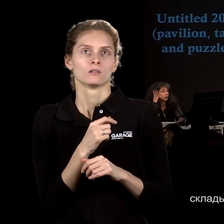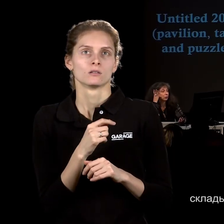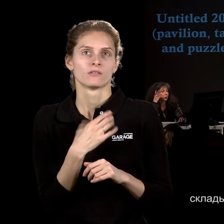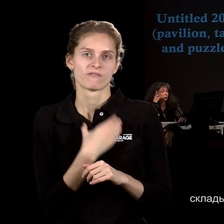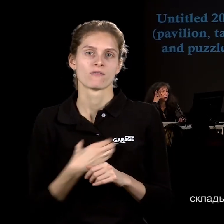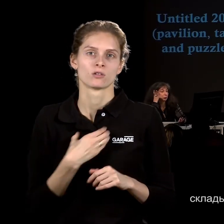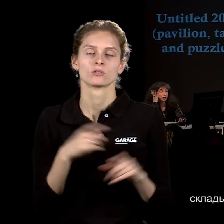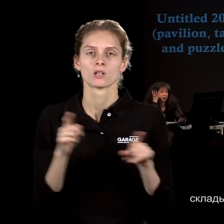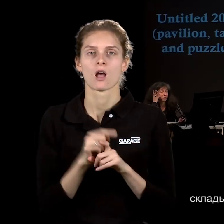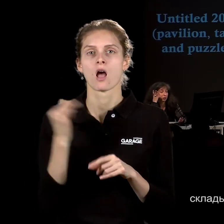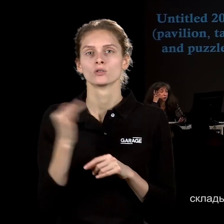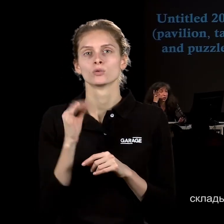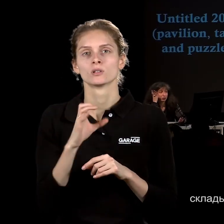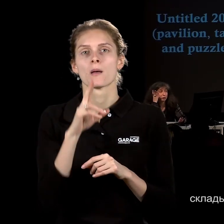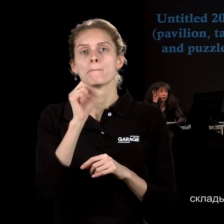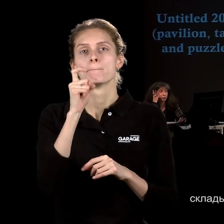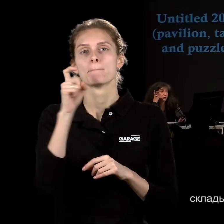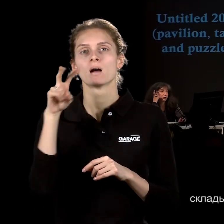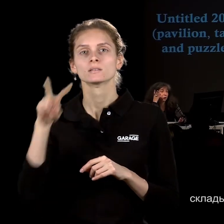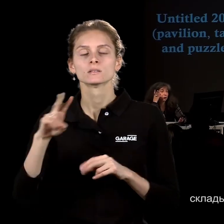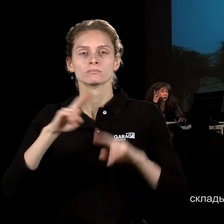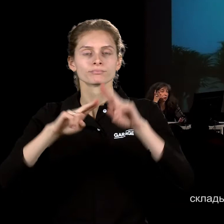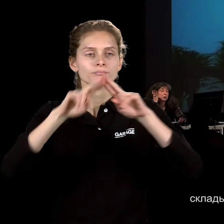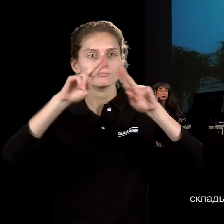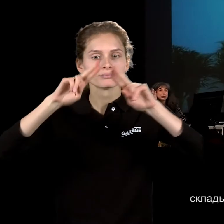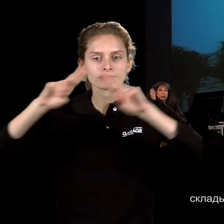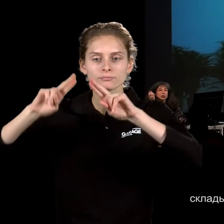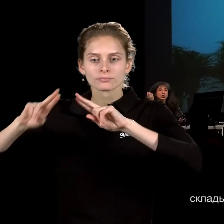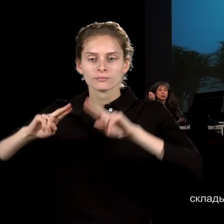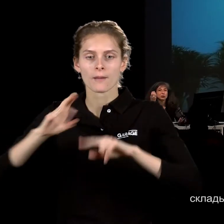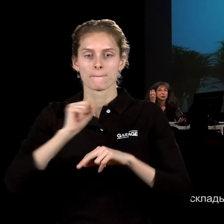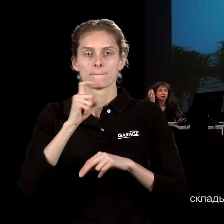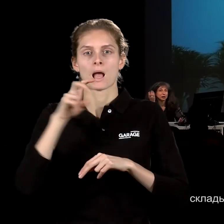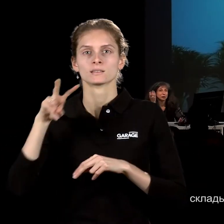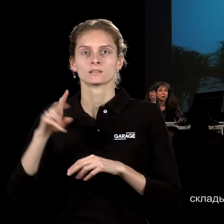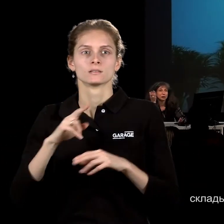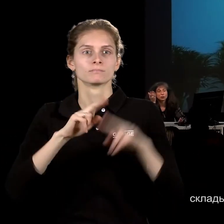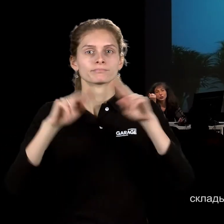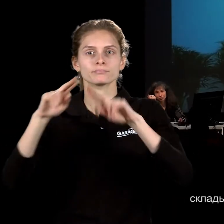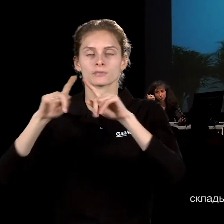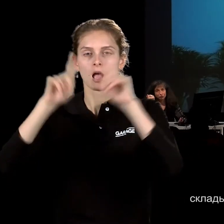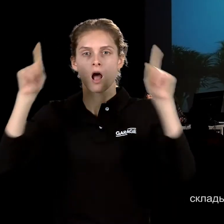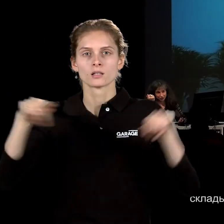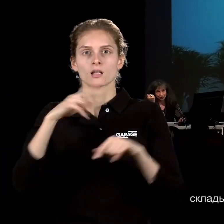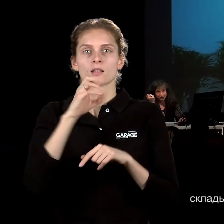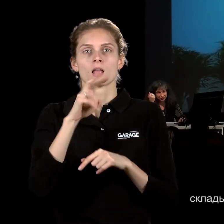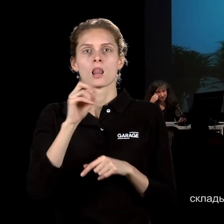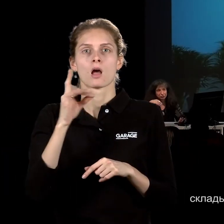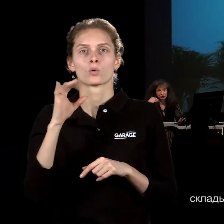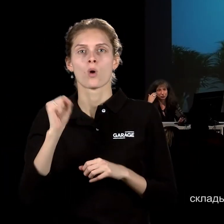Вот такая вот история с пазлами, с пазлом огромным, игрой, пазл, который складывался в картину «Делакруа. Свобода на